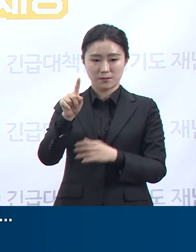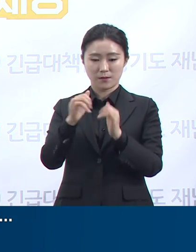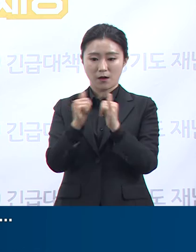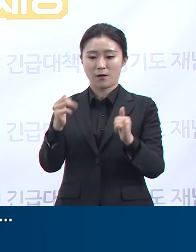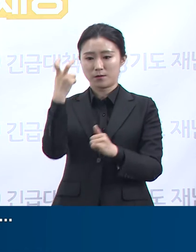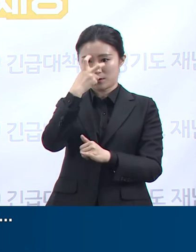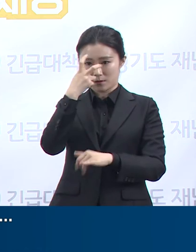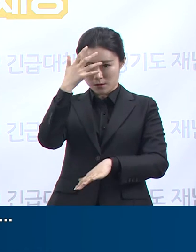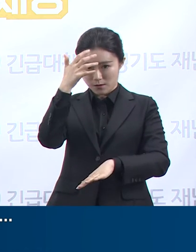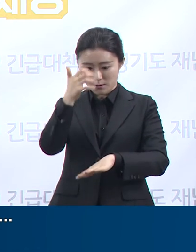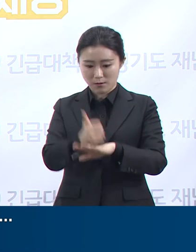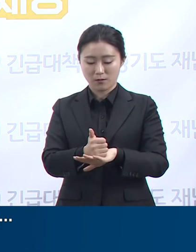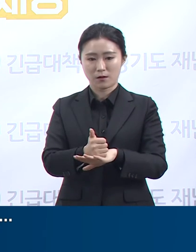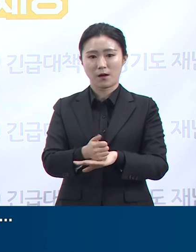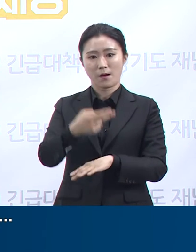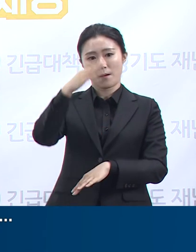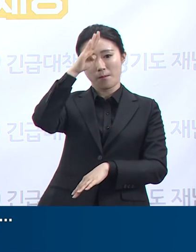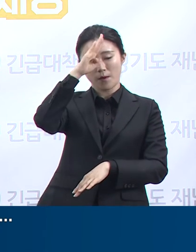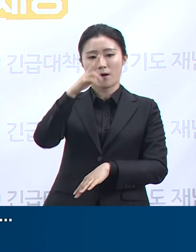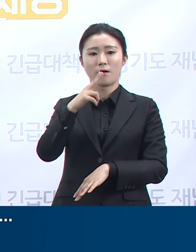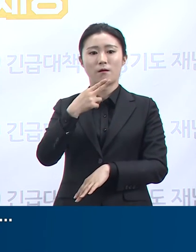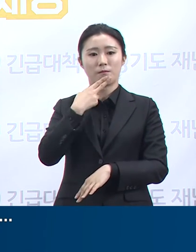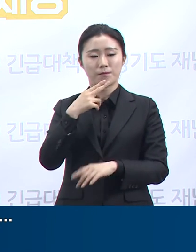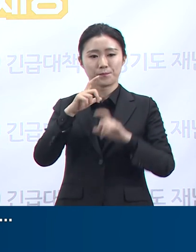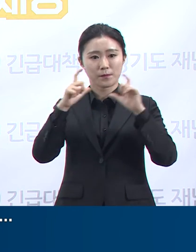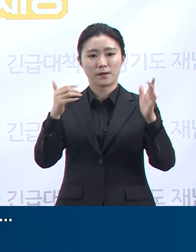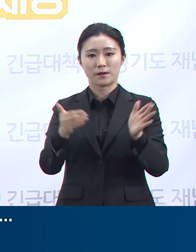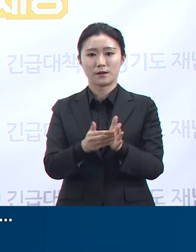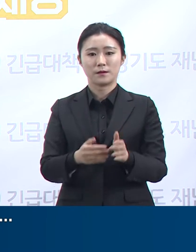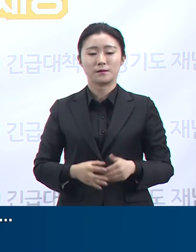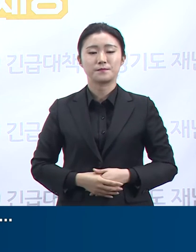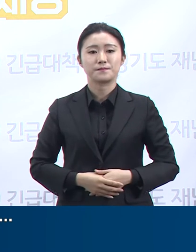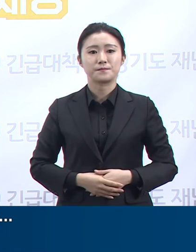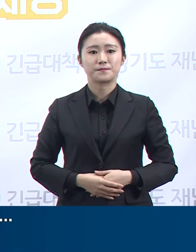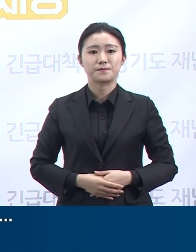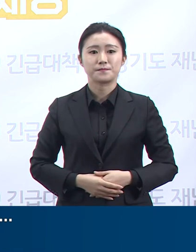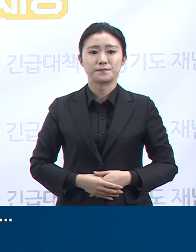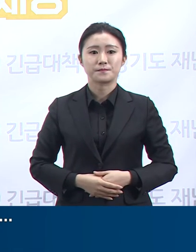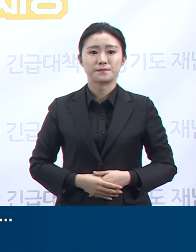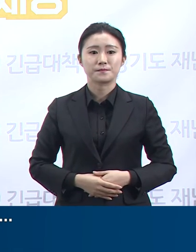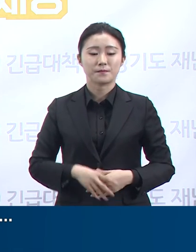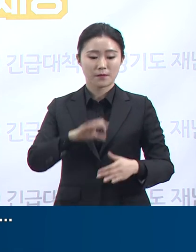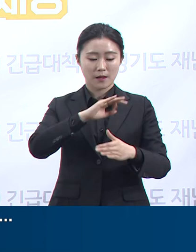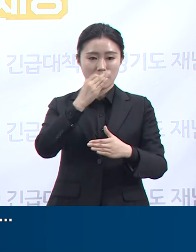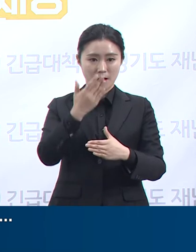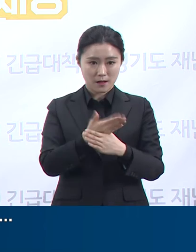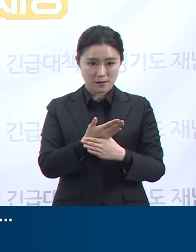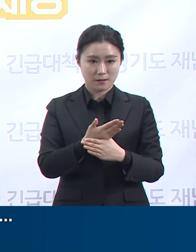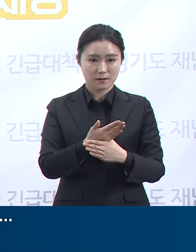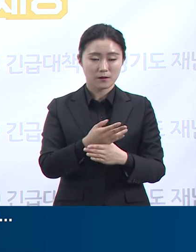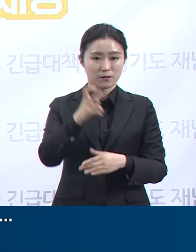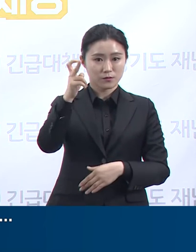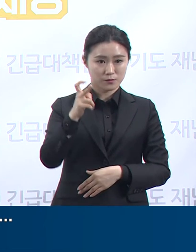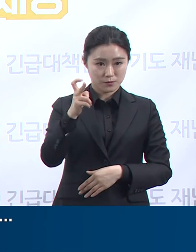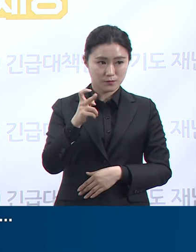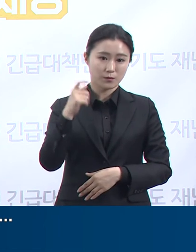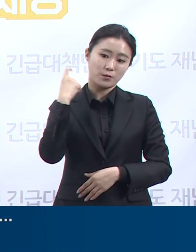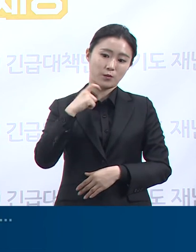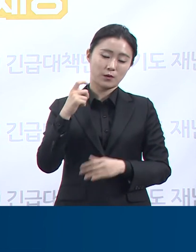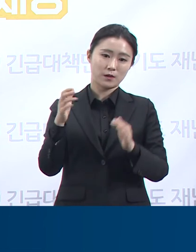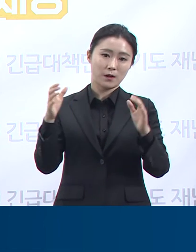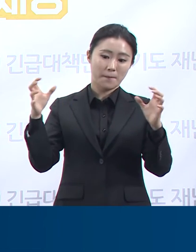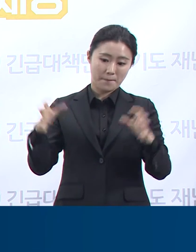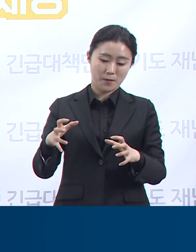41명 전원 음성 판정을 확인했습니다. 다음은 안양과 군포 목회자 모임 관련 확진 상황입니다.